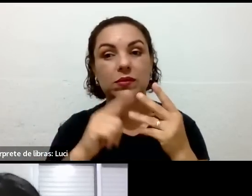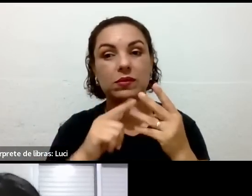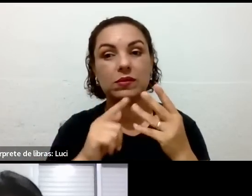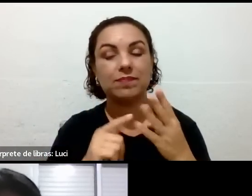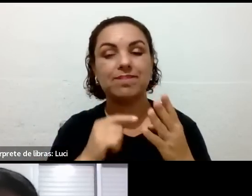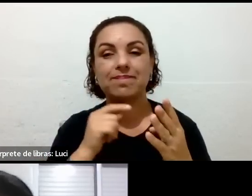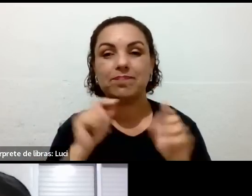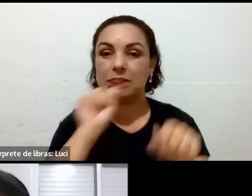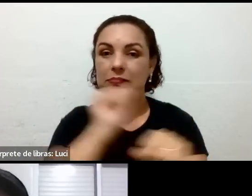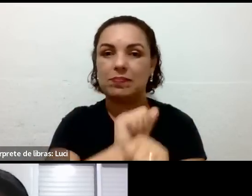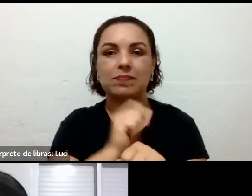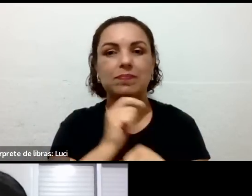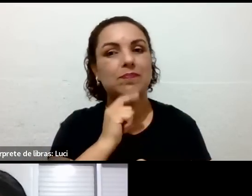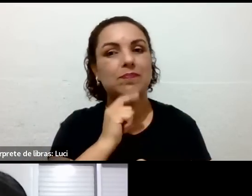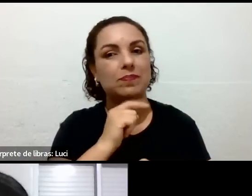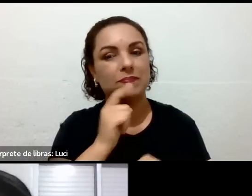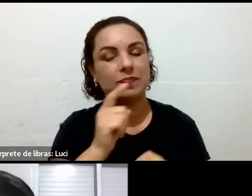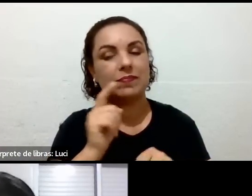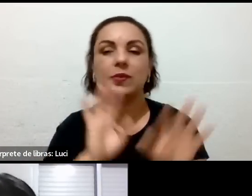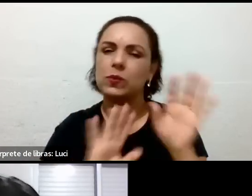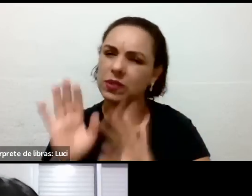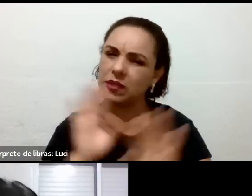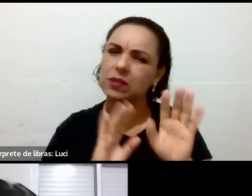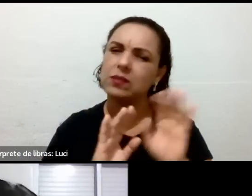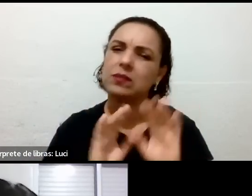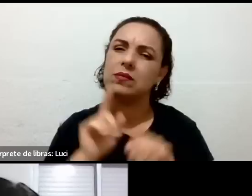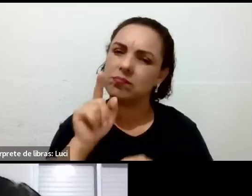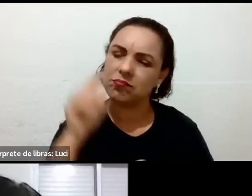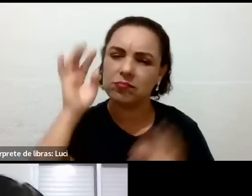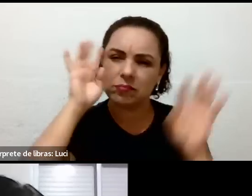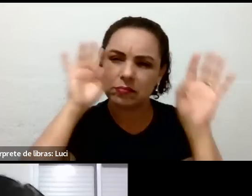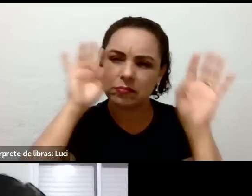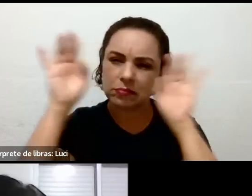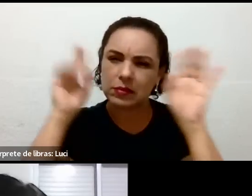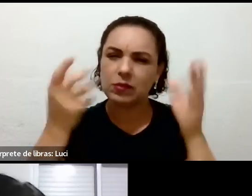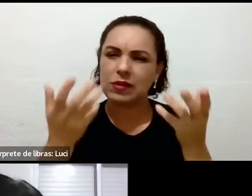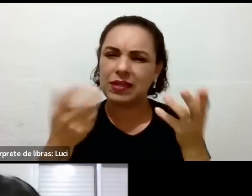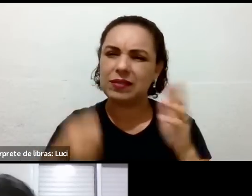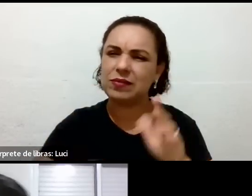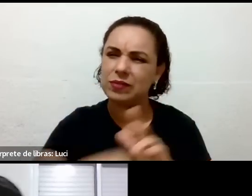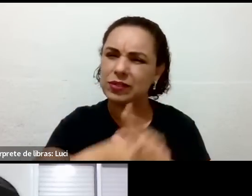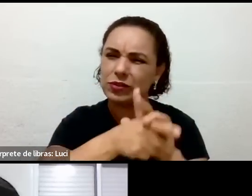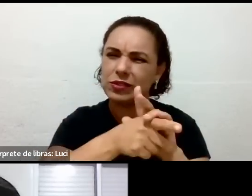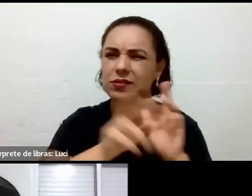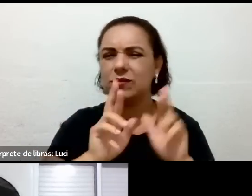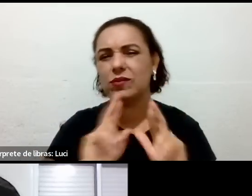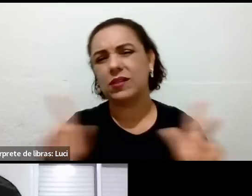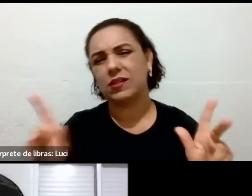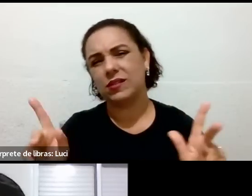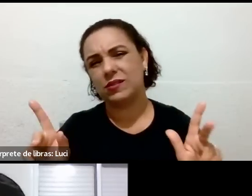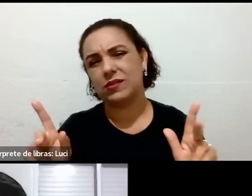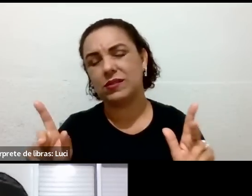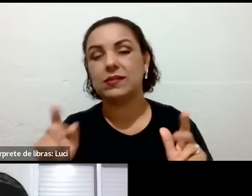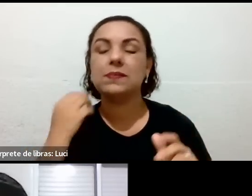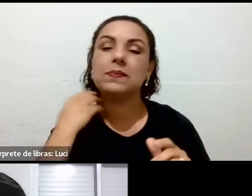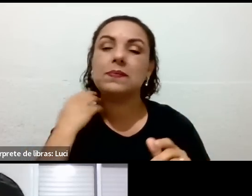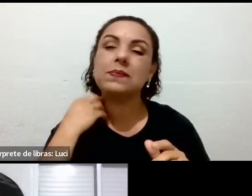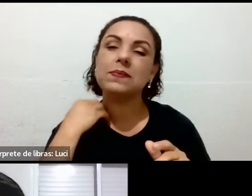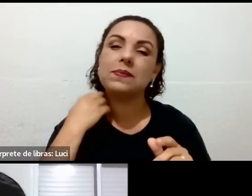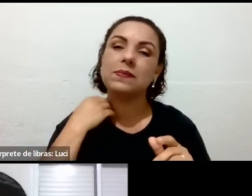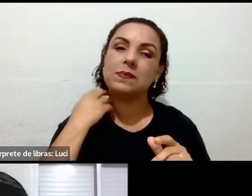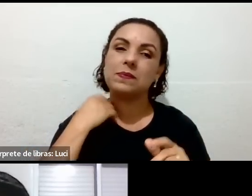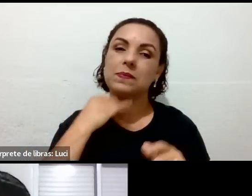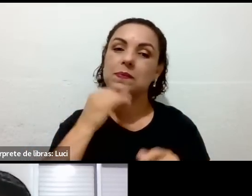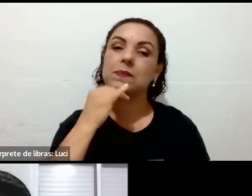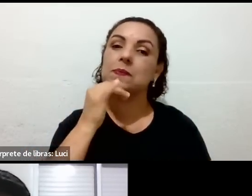Então, é seguinte, procure investir em algo diferente, você vem, ó, quando você começou lá atrás, você começou tomando quatro remédios